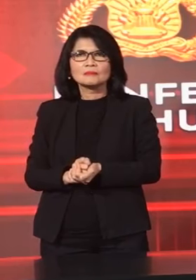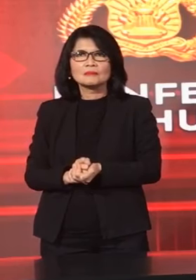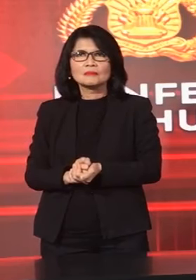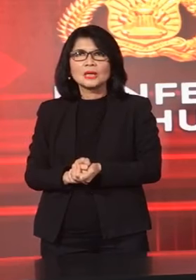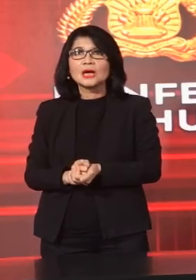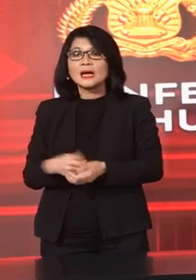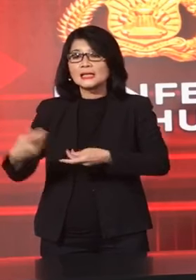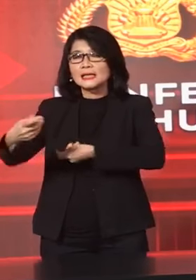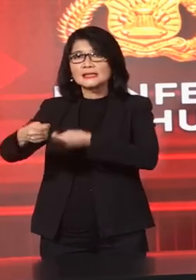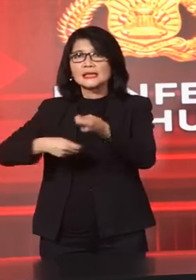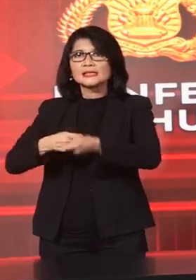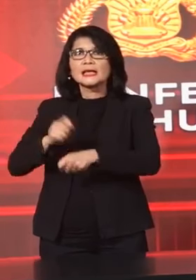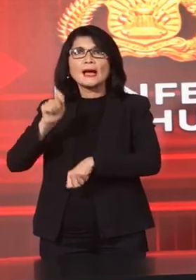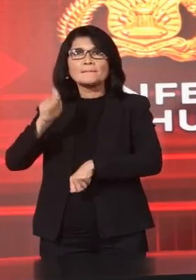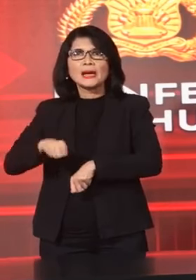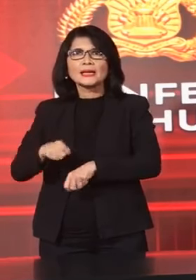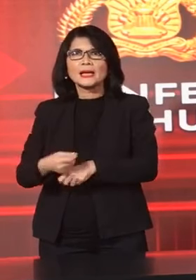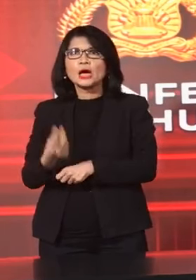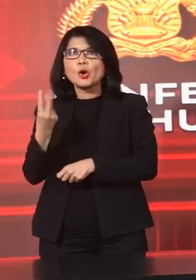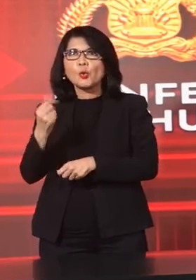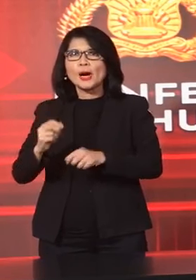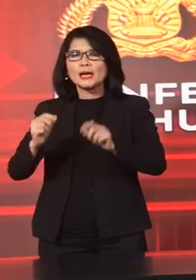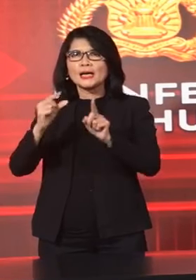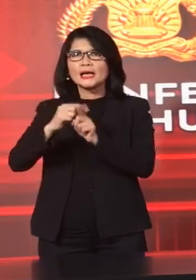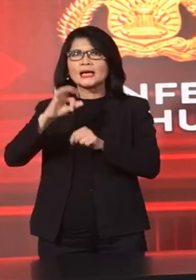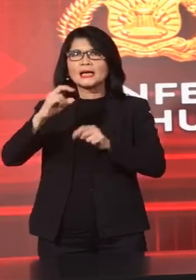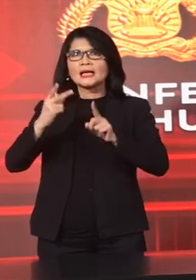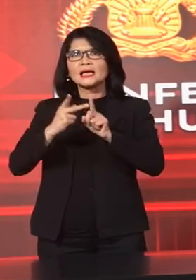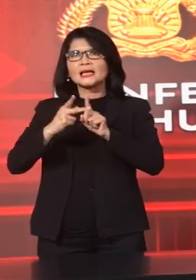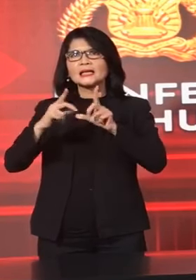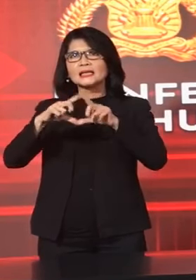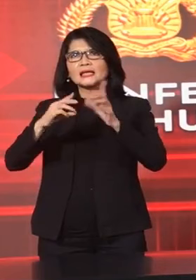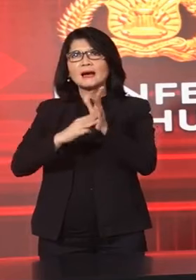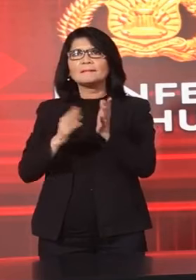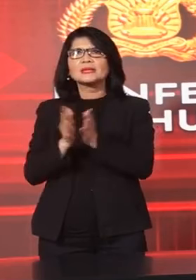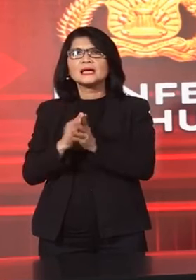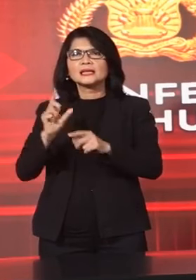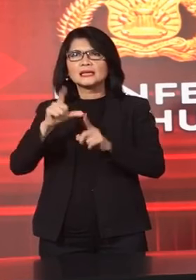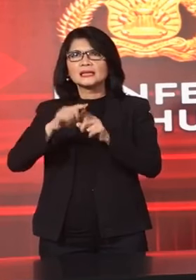Transaksi Dengan Menggunakan Dirham Dan Dinar